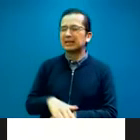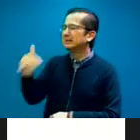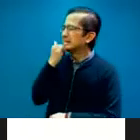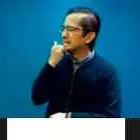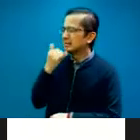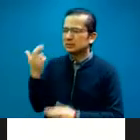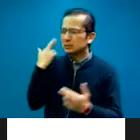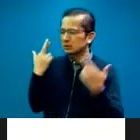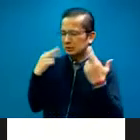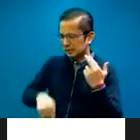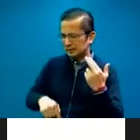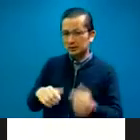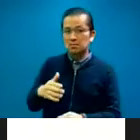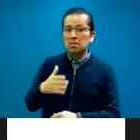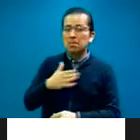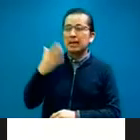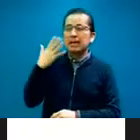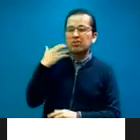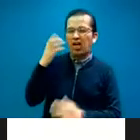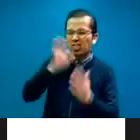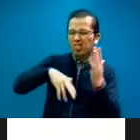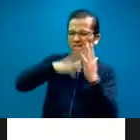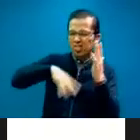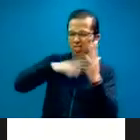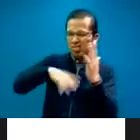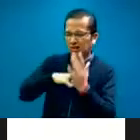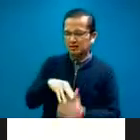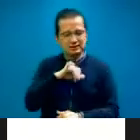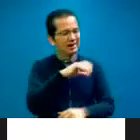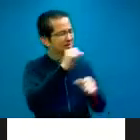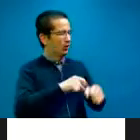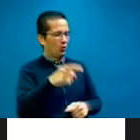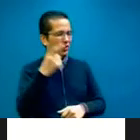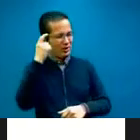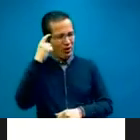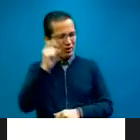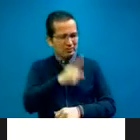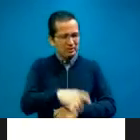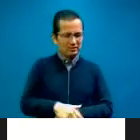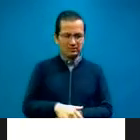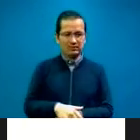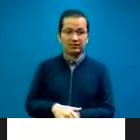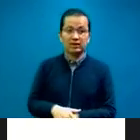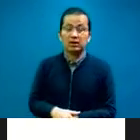Está enojado también con este tema. ¡Cofepris! ¡Cofepris! Bueno, pues, Irma me comisiona y empezamos a